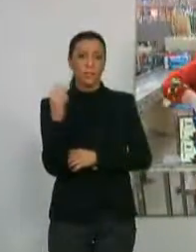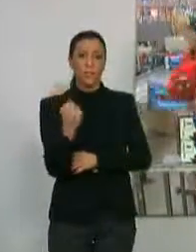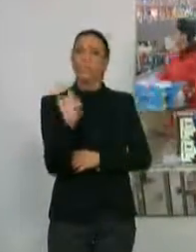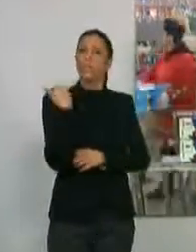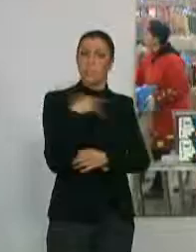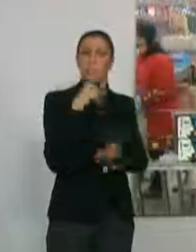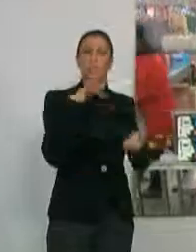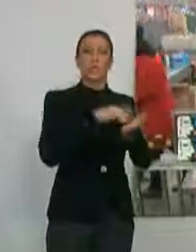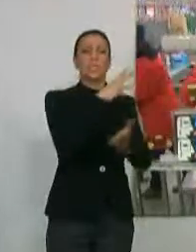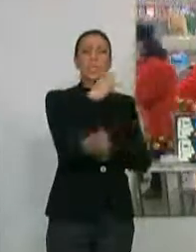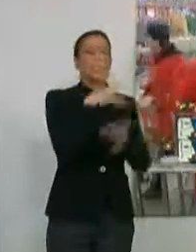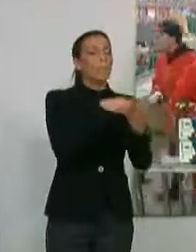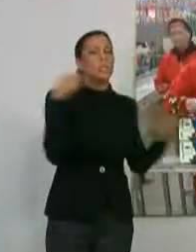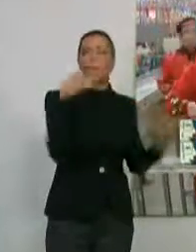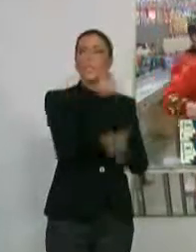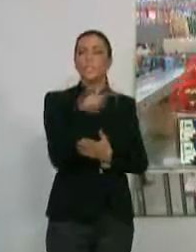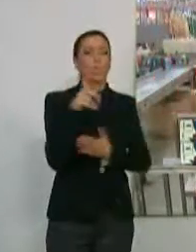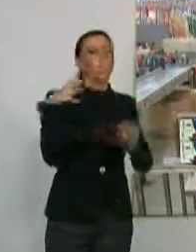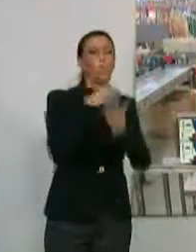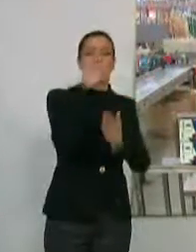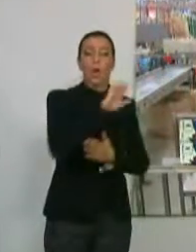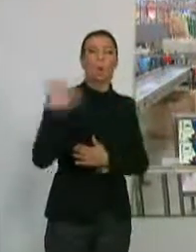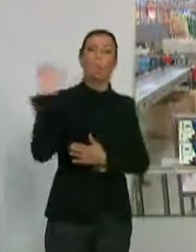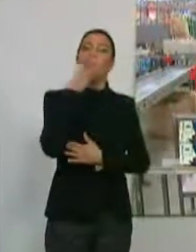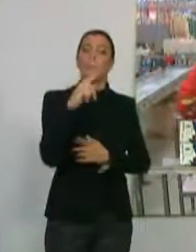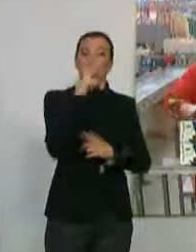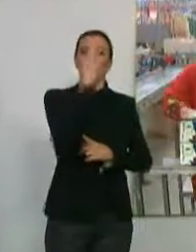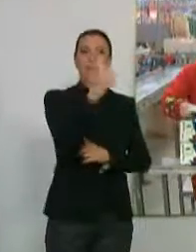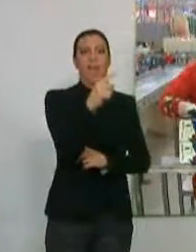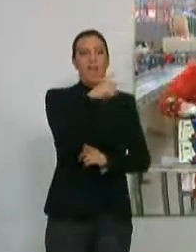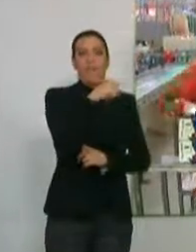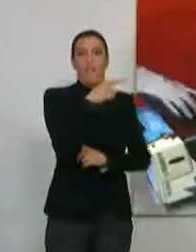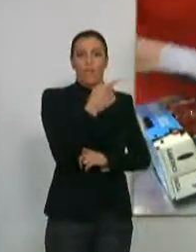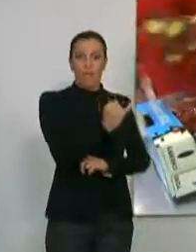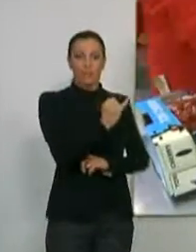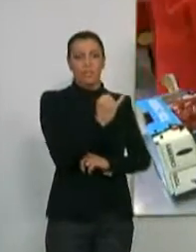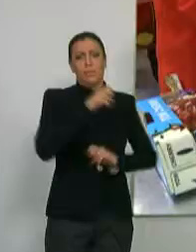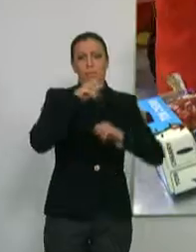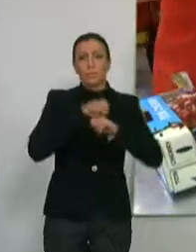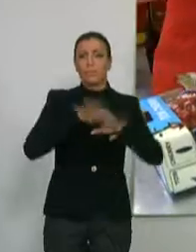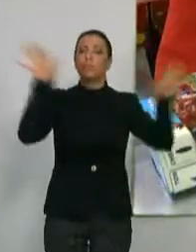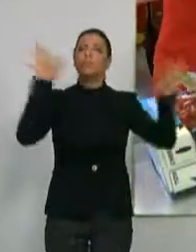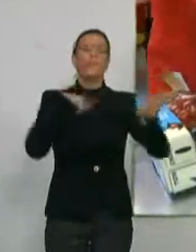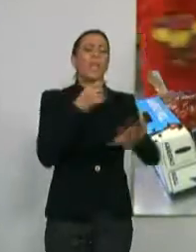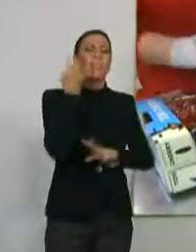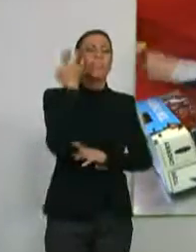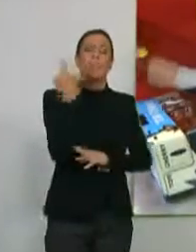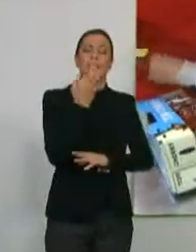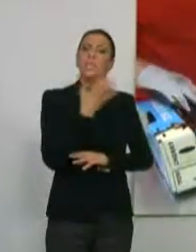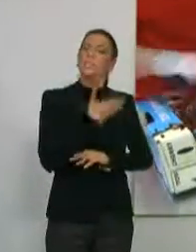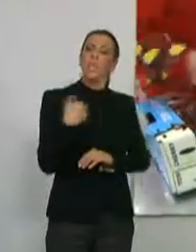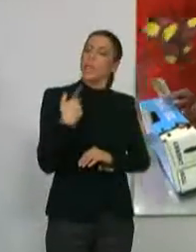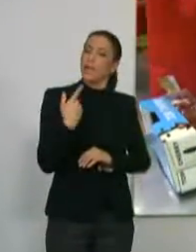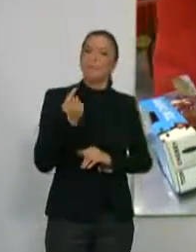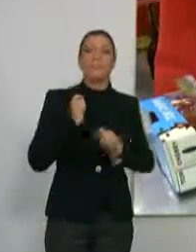300 millones de personas en toda Europa en su primer año de existencia. La iniciativa se basa en